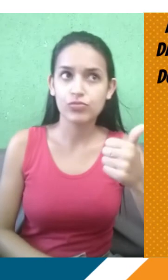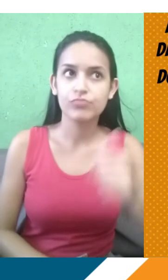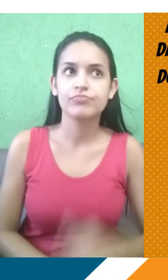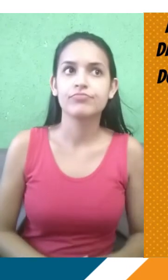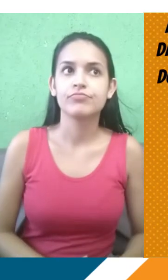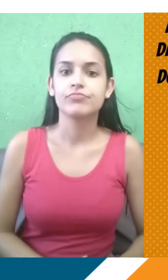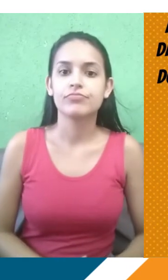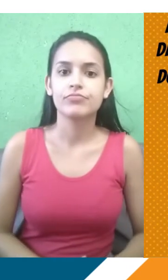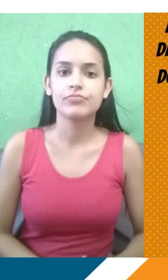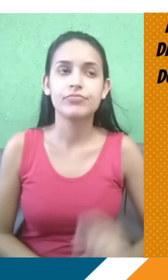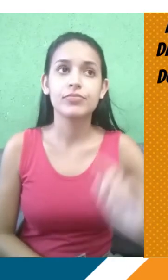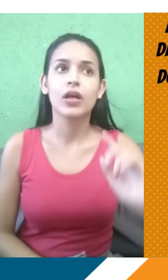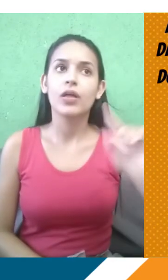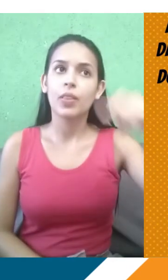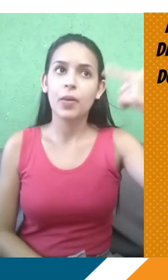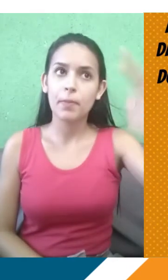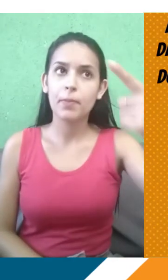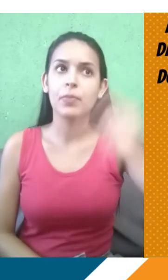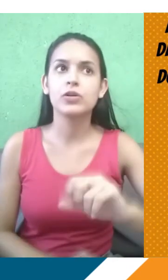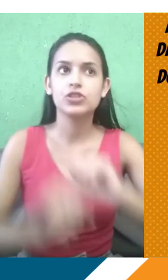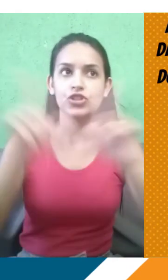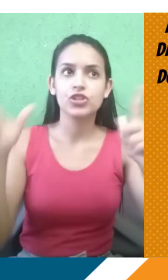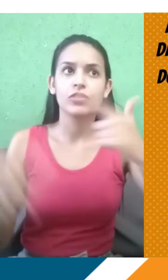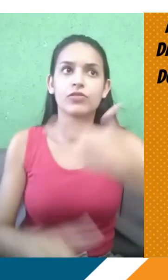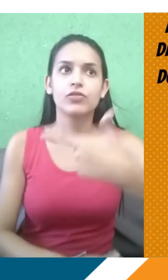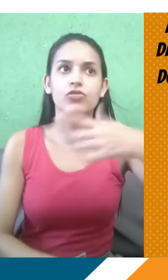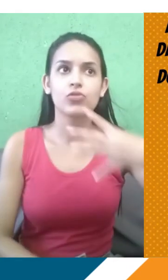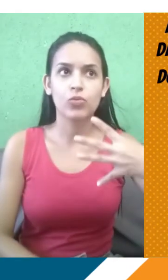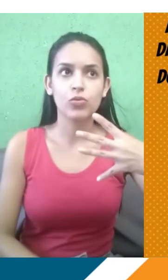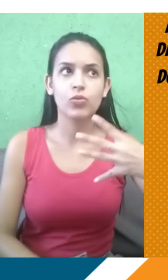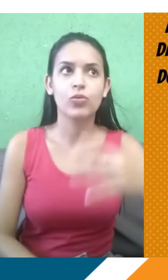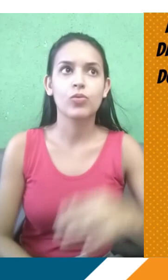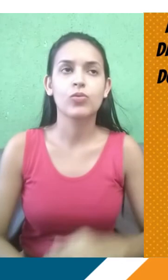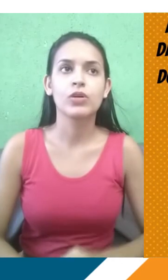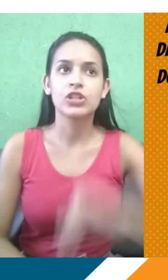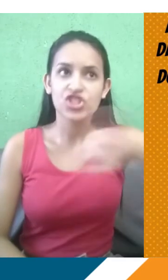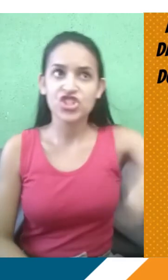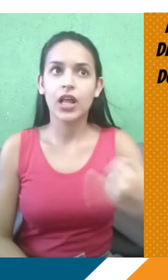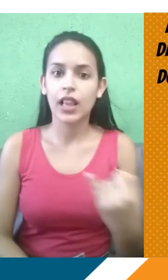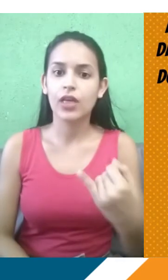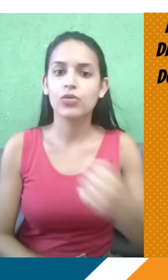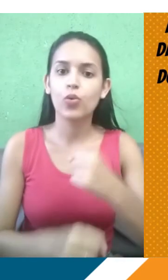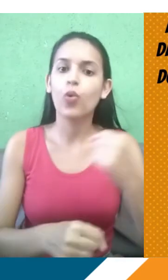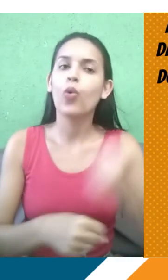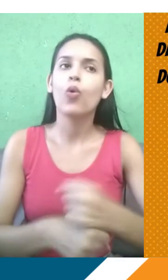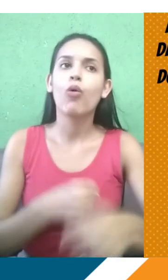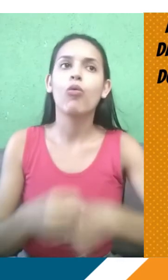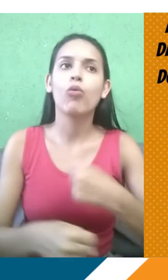Bom, é importante a gente ressaltar que esse ano, o Enem vai se dividir em duas etapas. O Enem presencial, essas datas que eu já falei, e o Enem digital, que vai ser